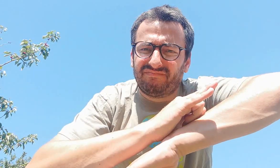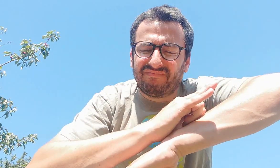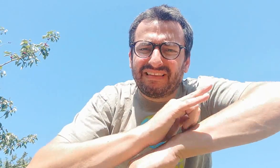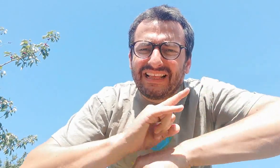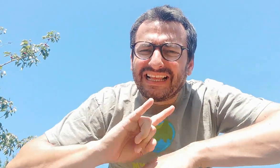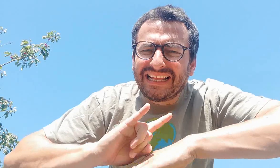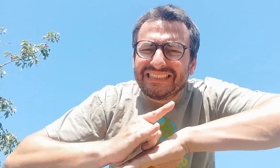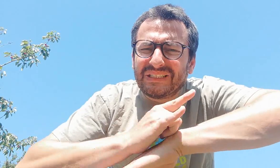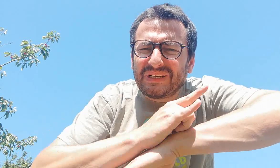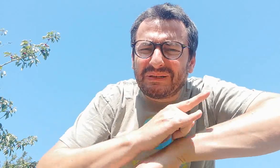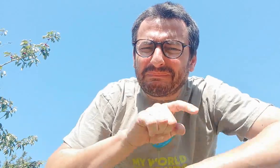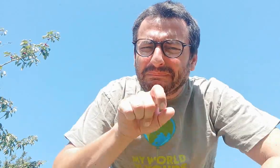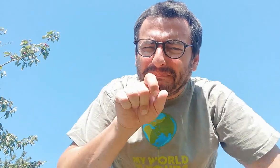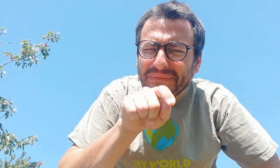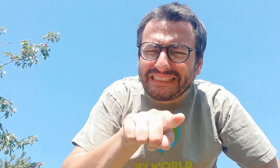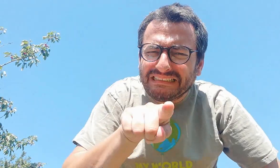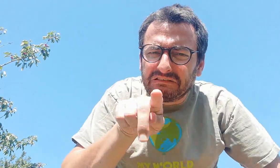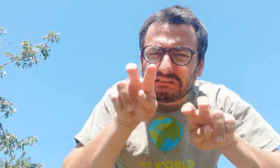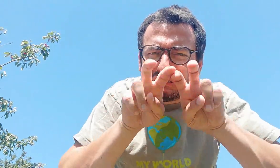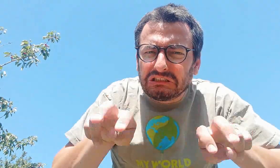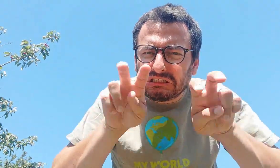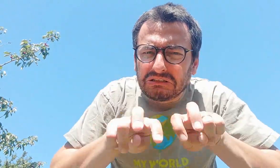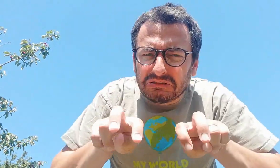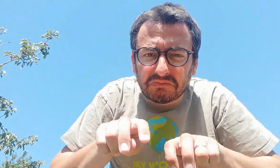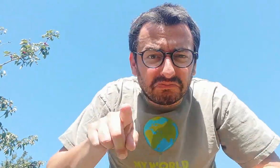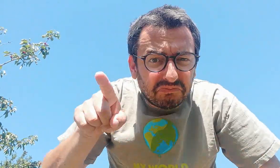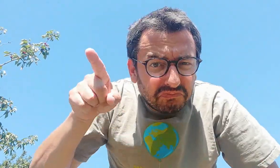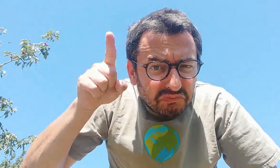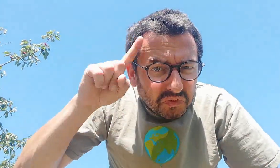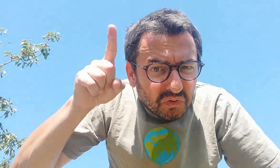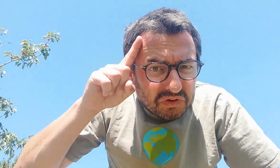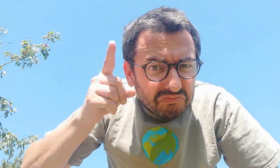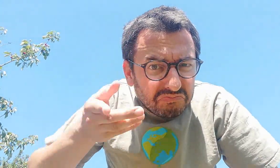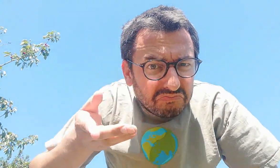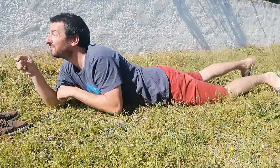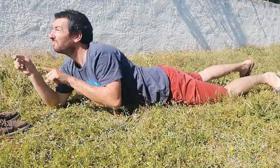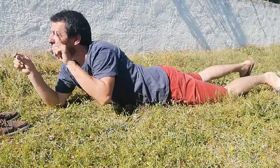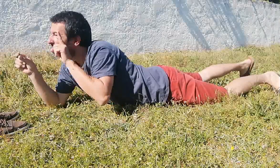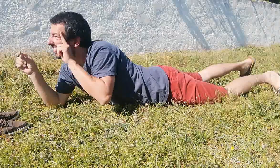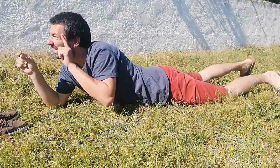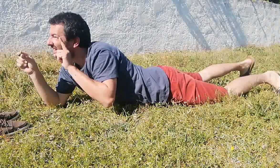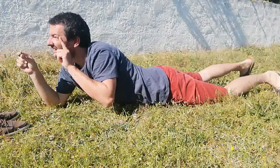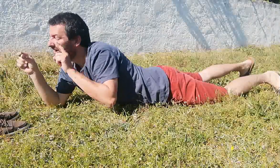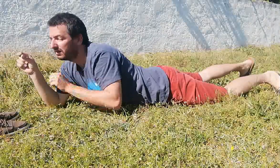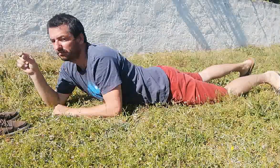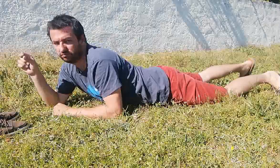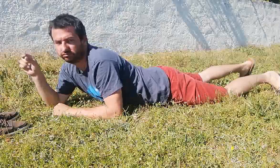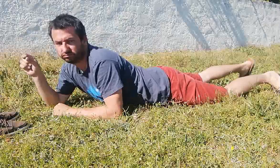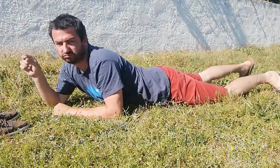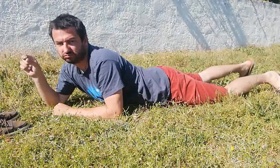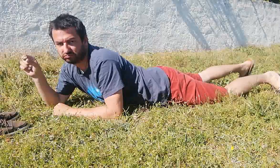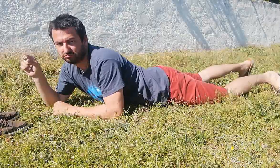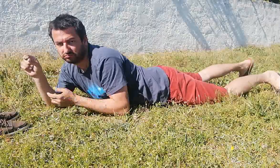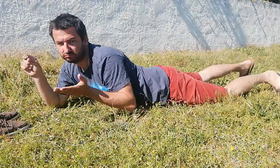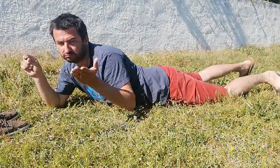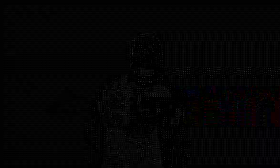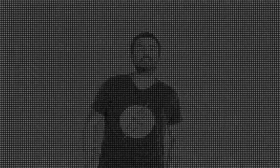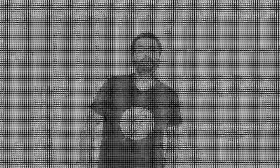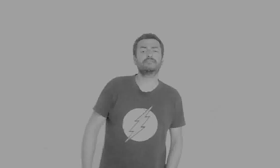Mais pourquoi est-ce que tu cherchais cet escargot ? Pourquoi ? Regarde.